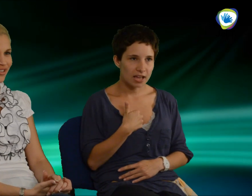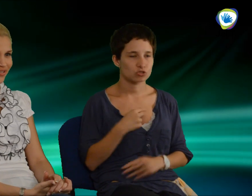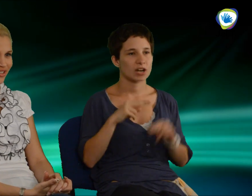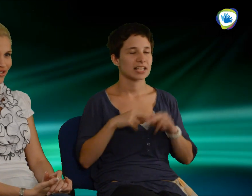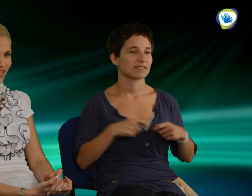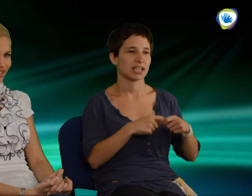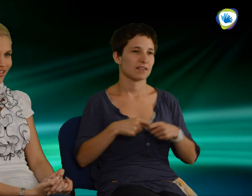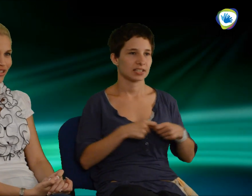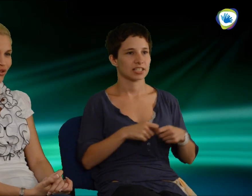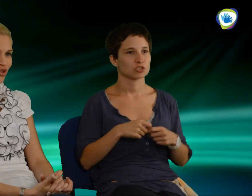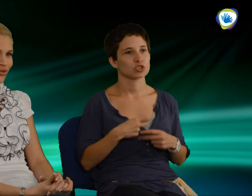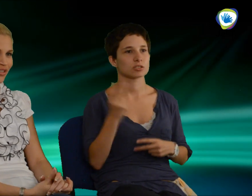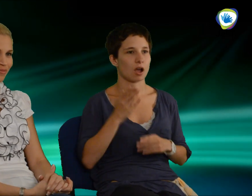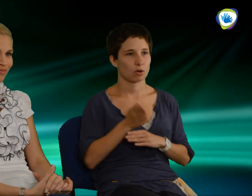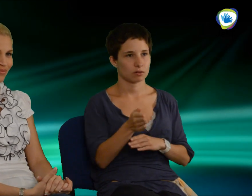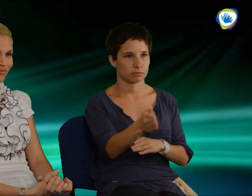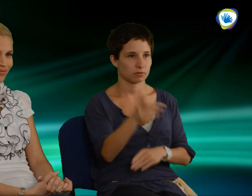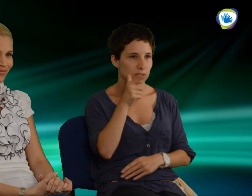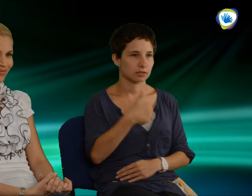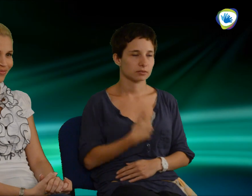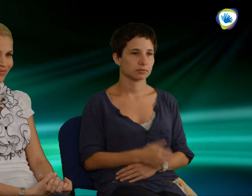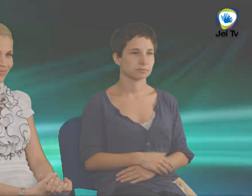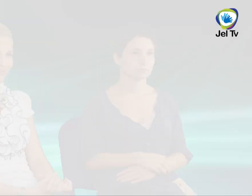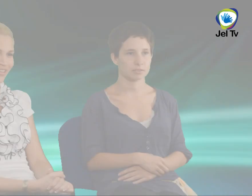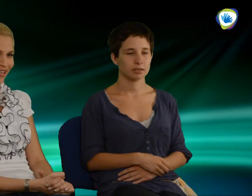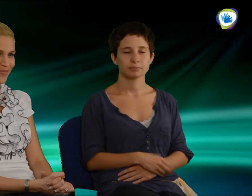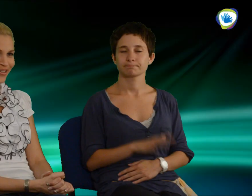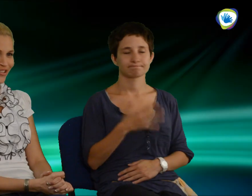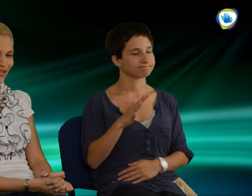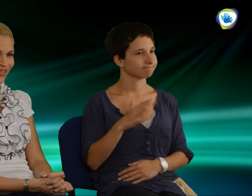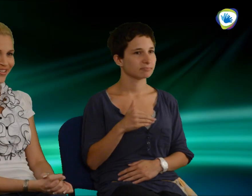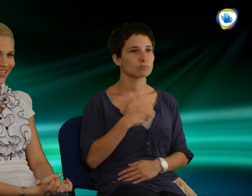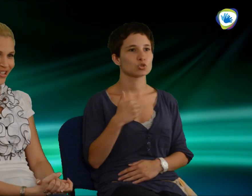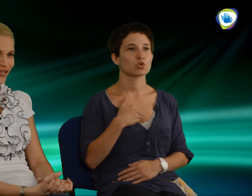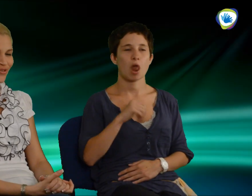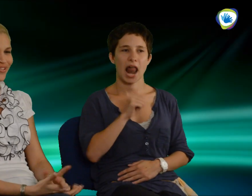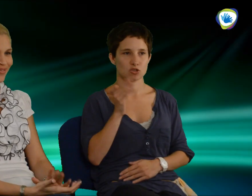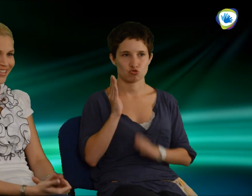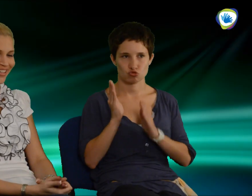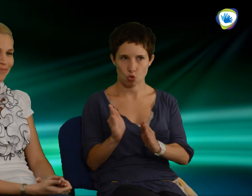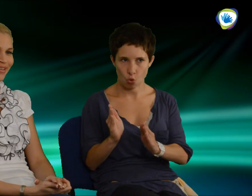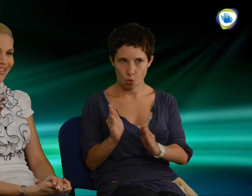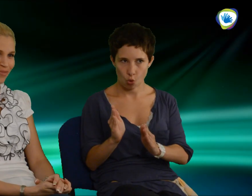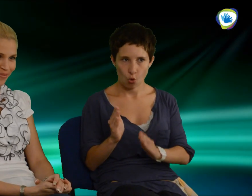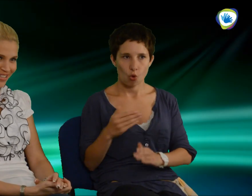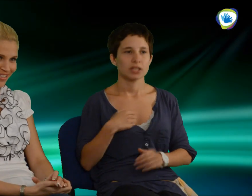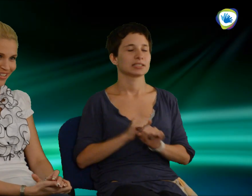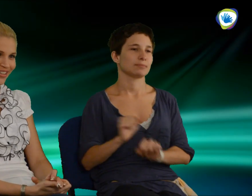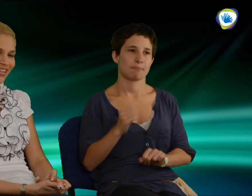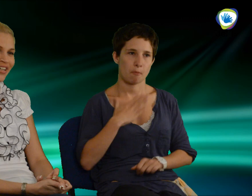szervezéshez szeretnék szakosodni. Nem, az iskola, de mindenképpen diplomát szeretnék,